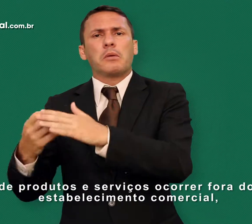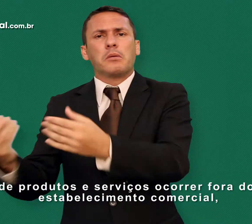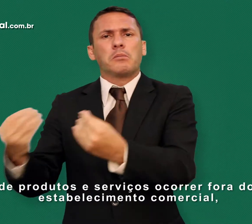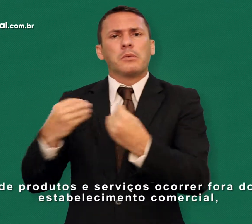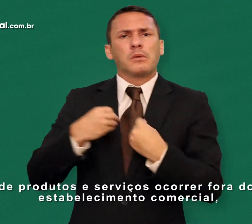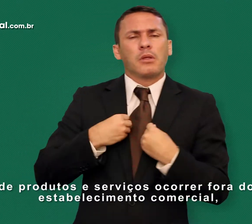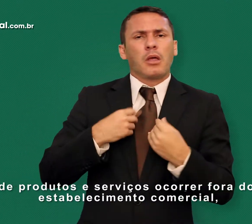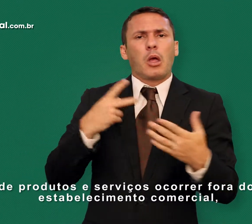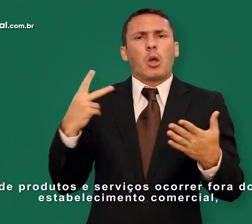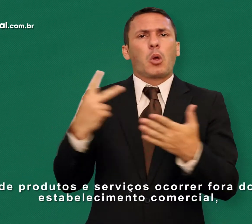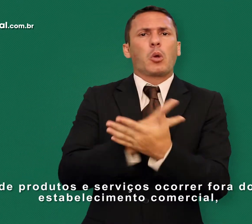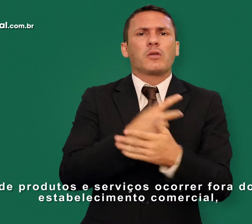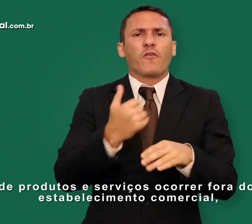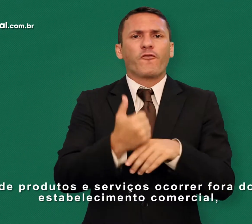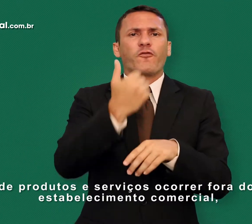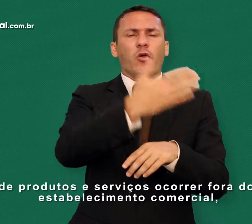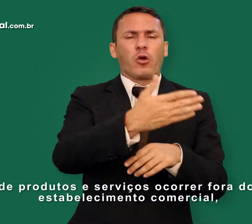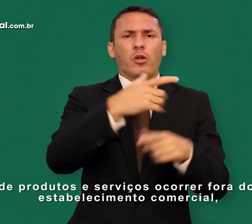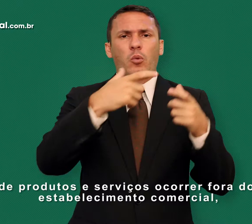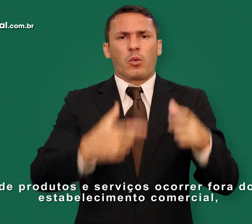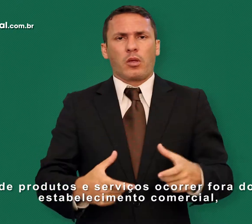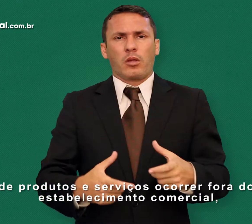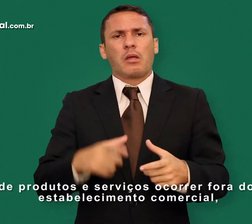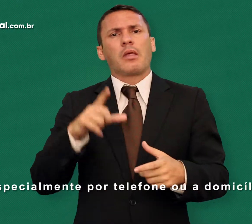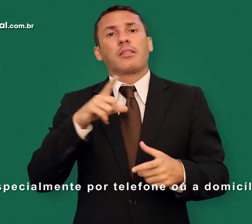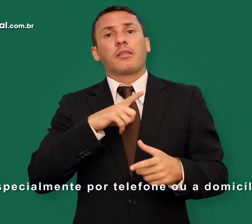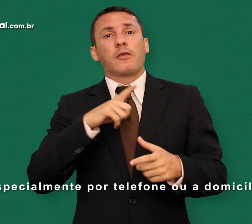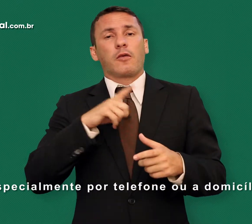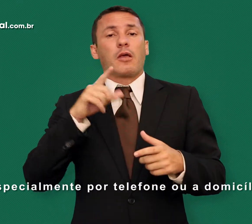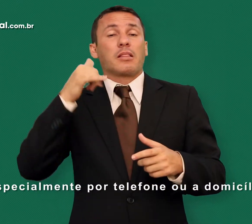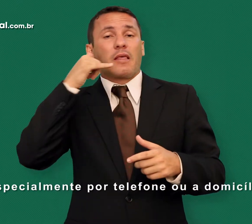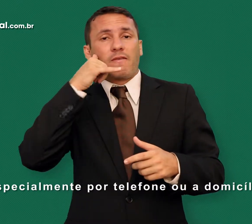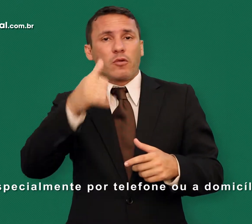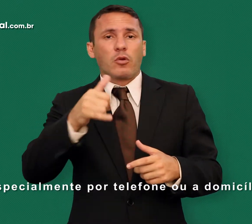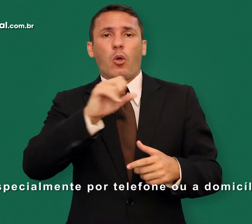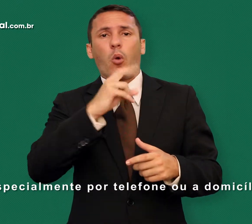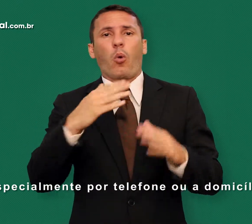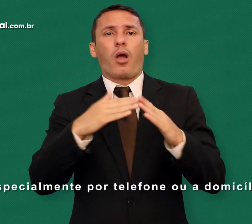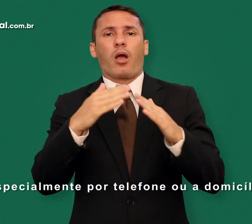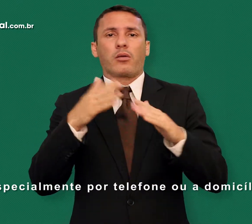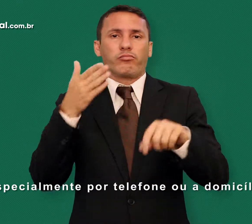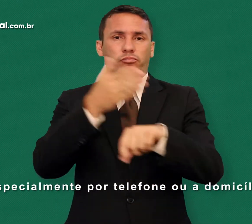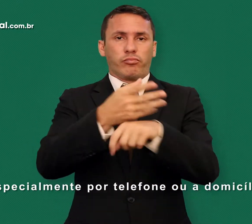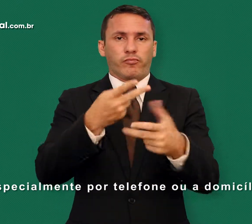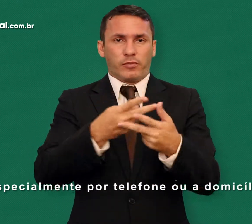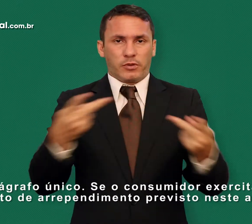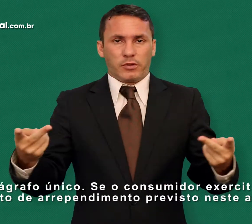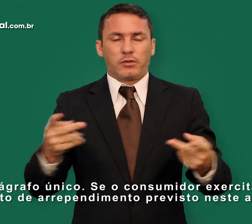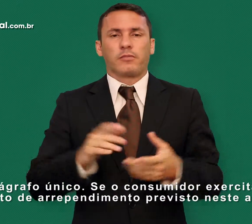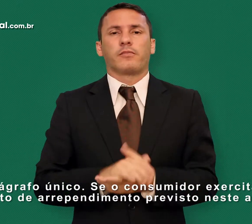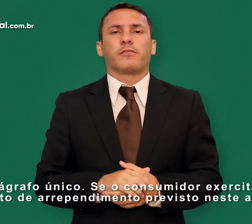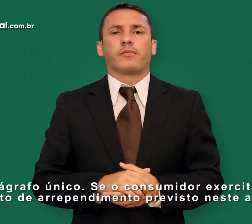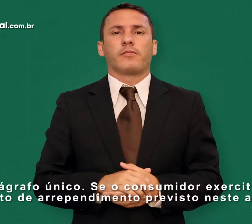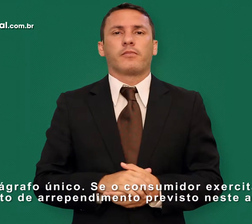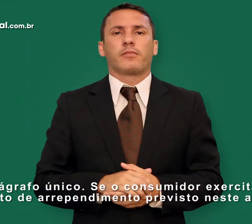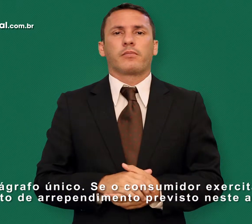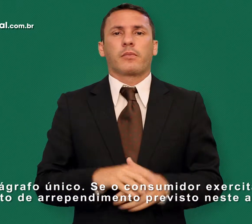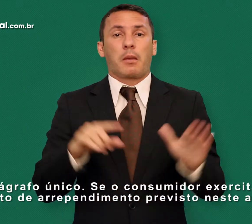serviços ocorrer fora do estabelecimento comercial, especialmente por telefone ou a domicílio. Artigo Parágrafo único Se o